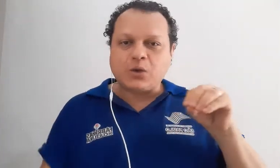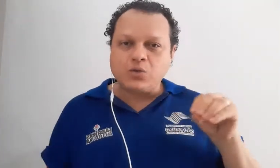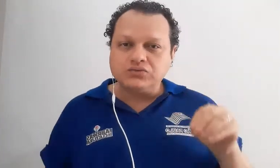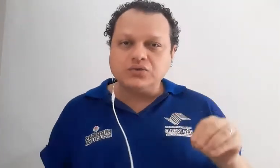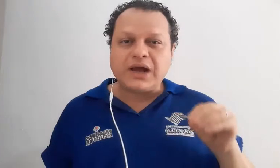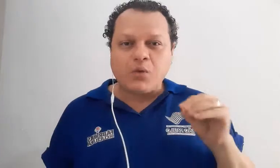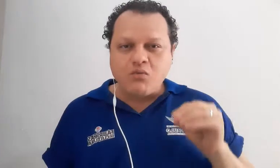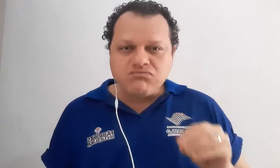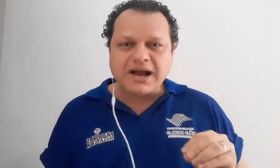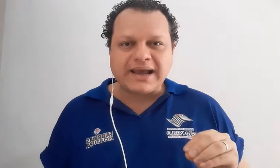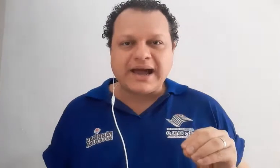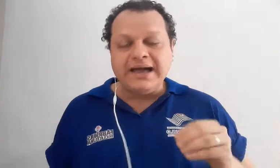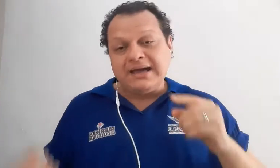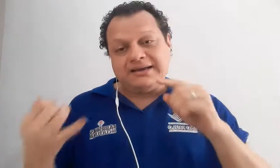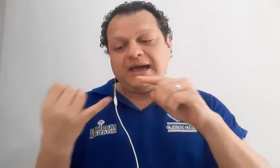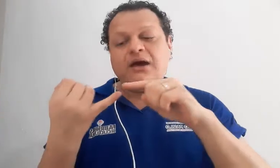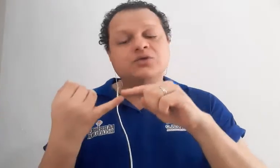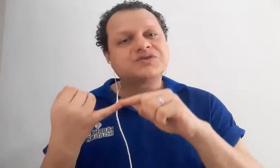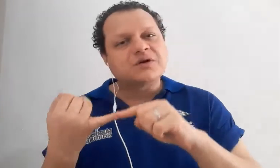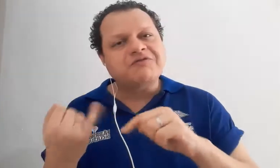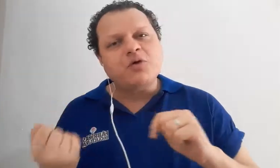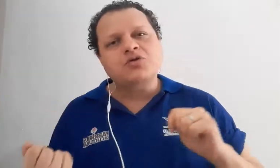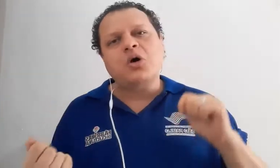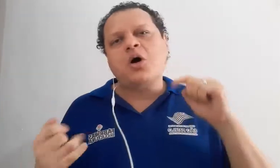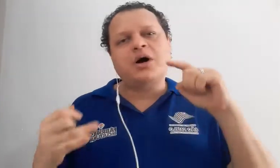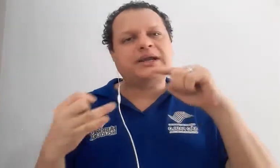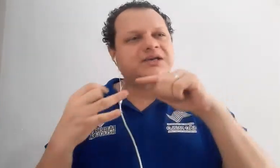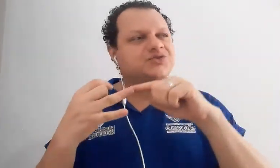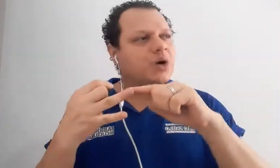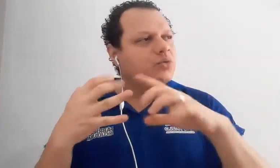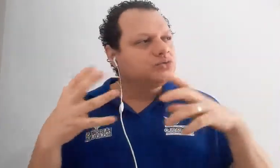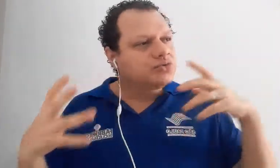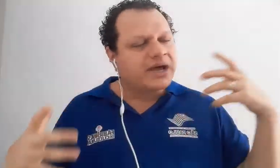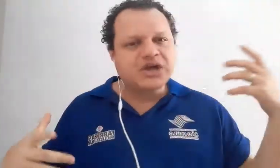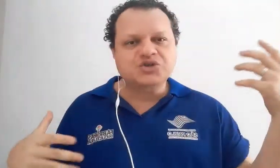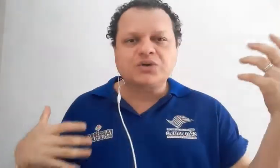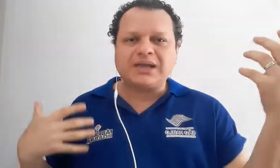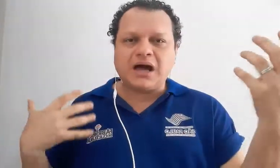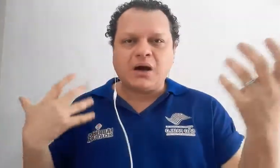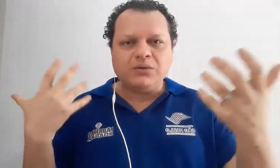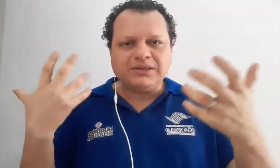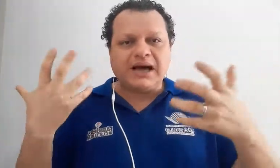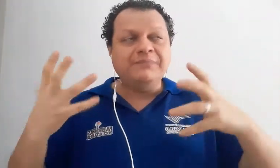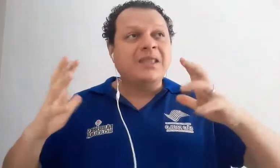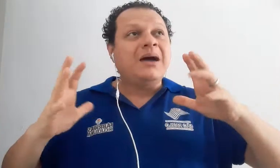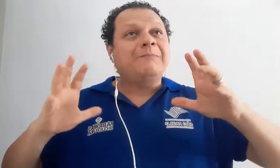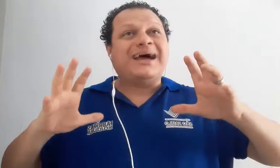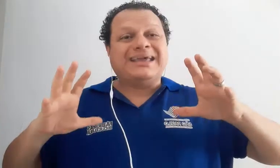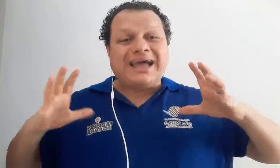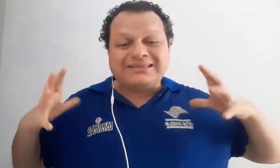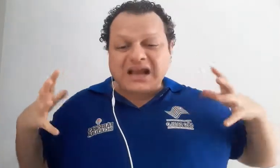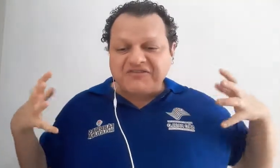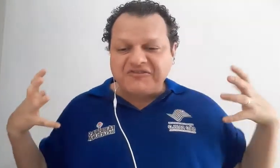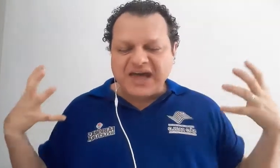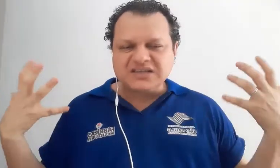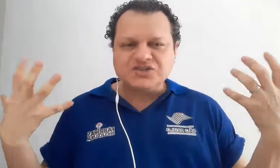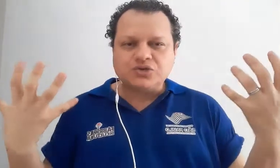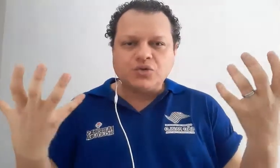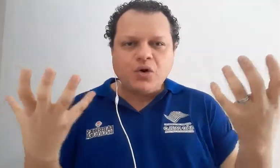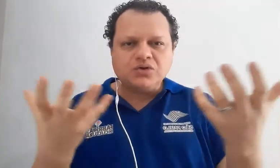cultura húngara, no seu folclore, na sua cultura regional, para que, através de todo